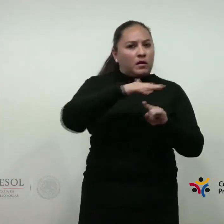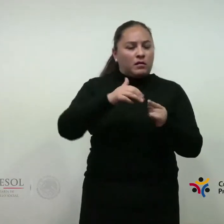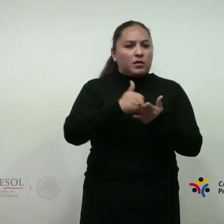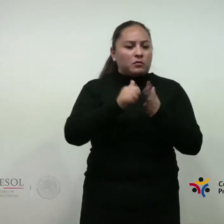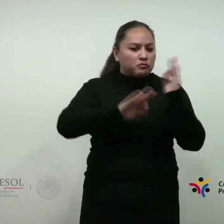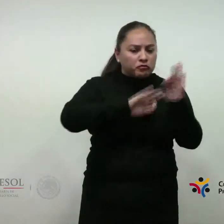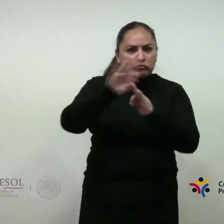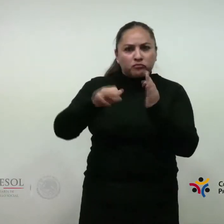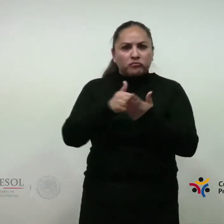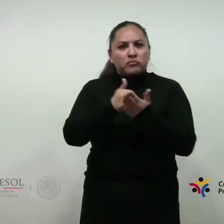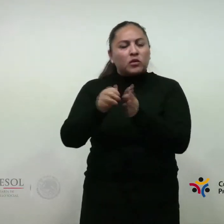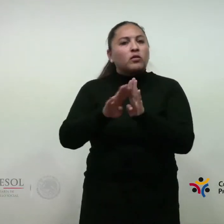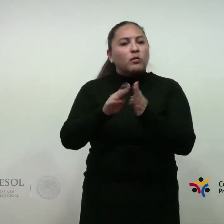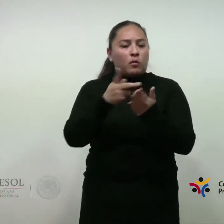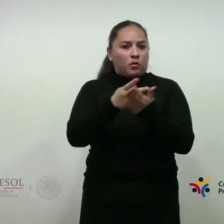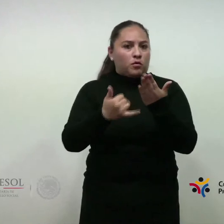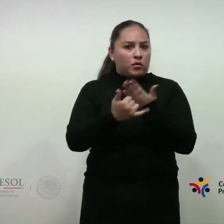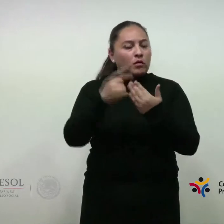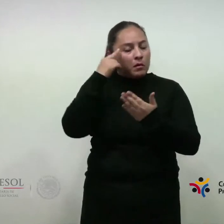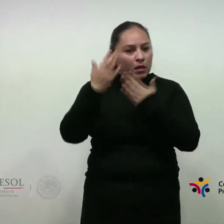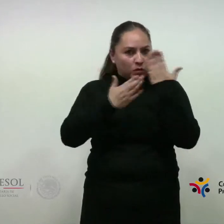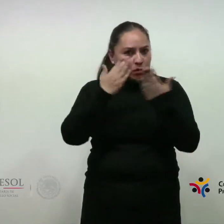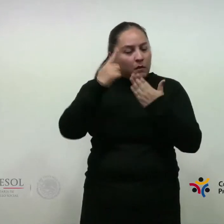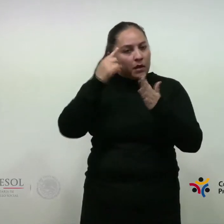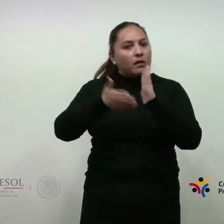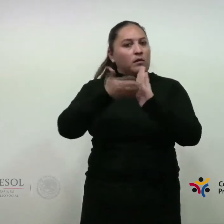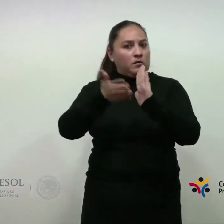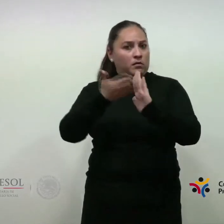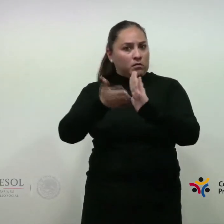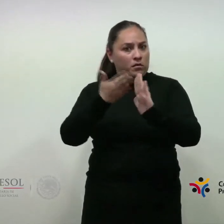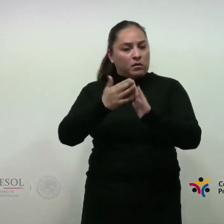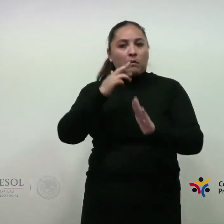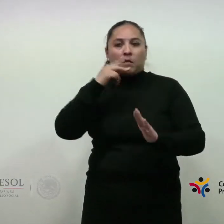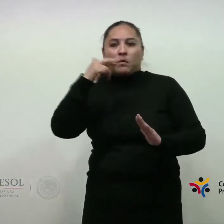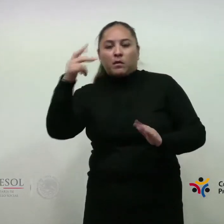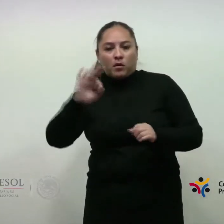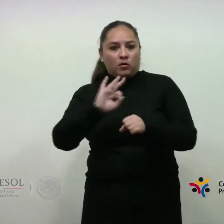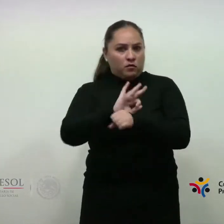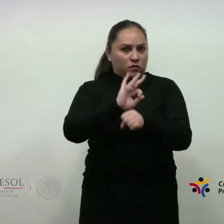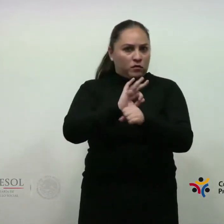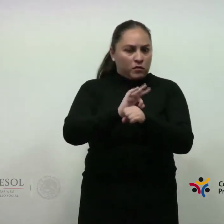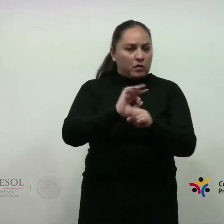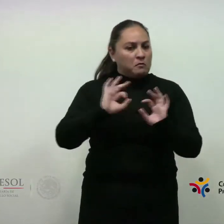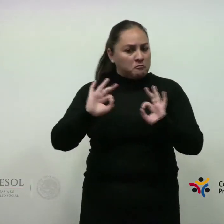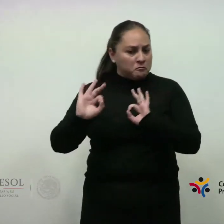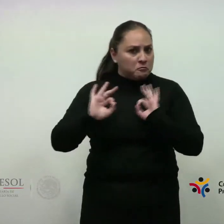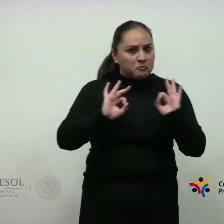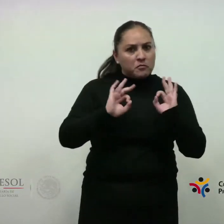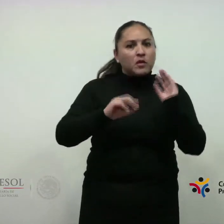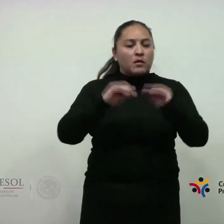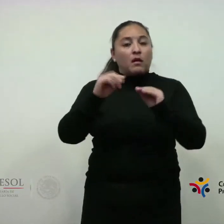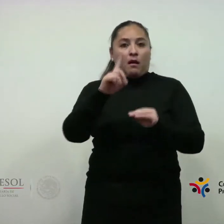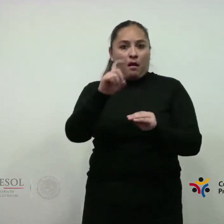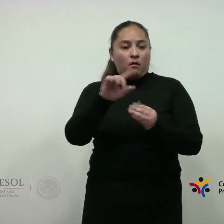Apoyo para proyectos o estudios para la construcción, mejora y rehabilitación de servicios de agua potable,